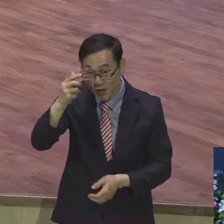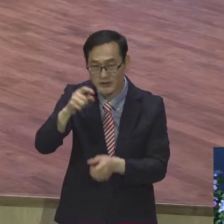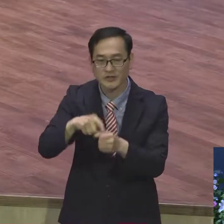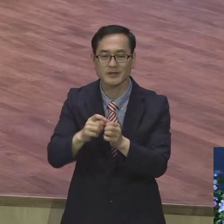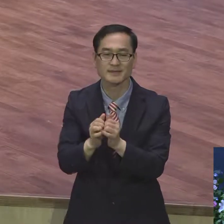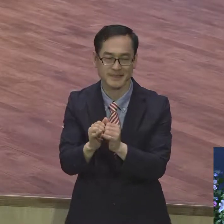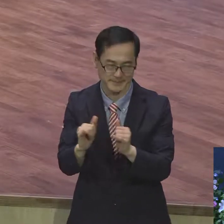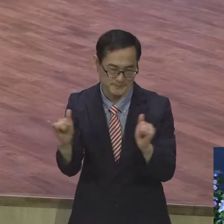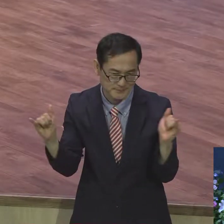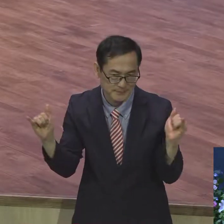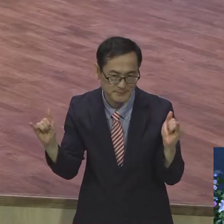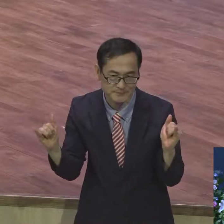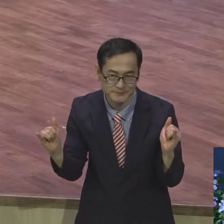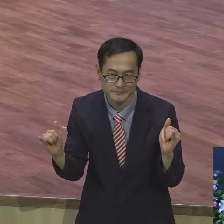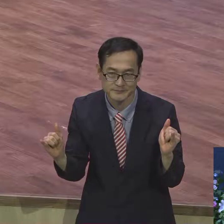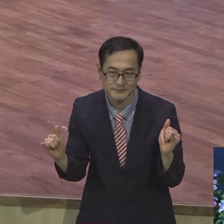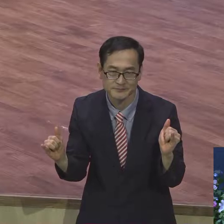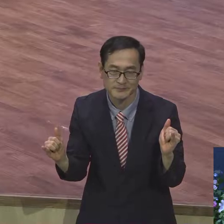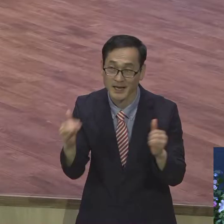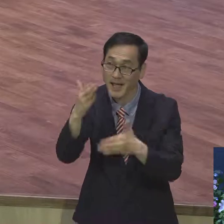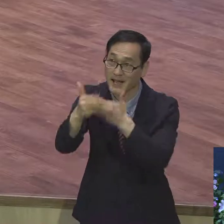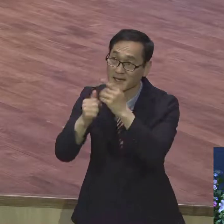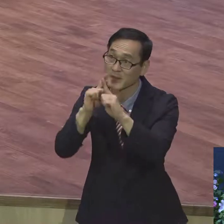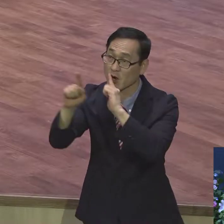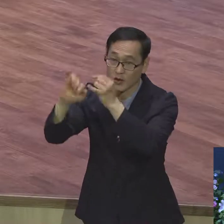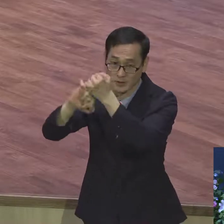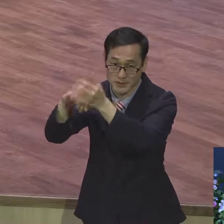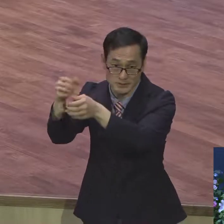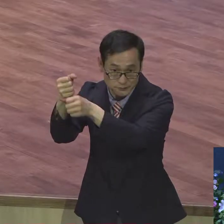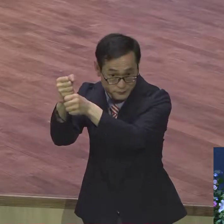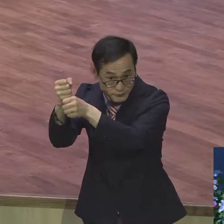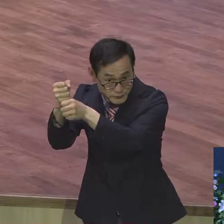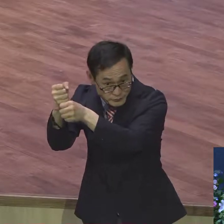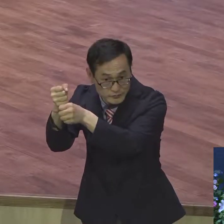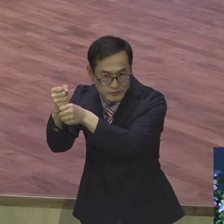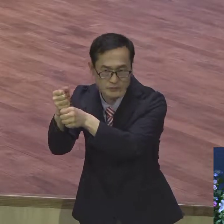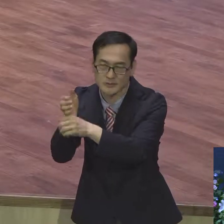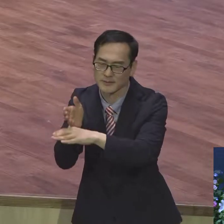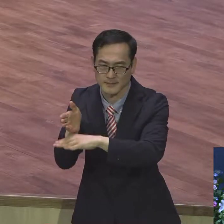하나님께 주신 언약을 붙잡고 여러분은요. 절대 절망하면 안 돼요.